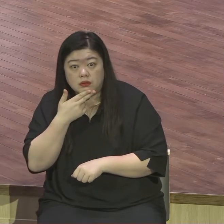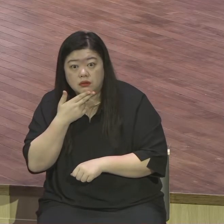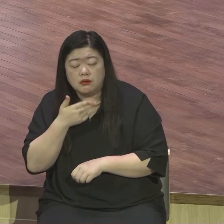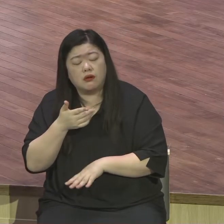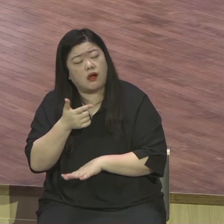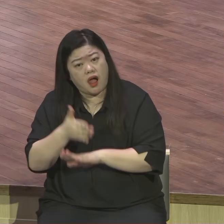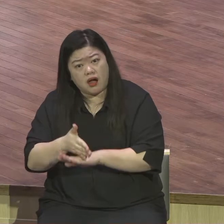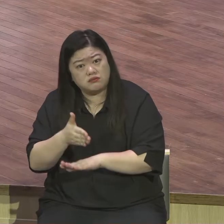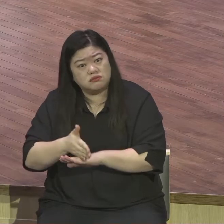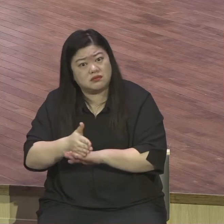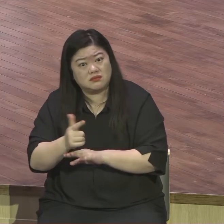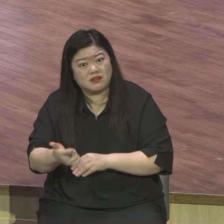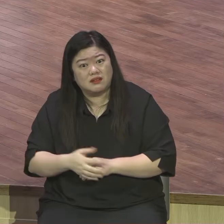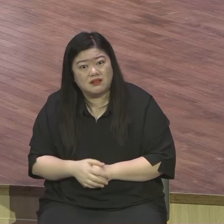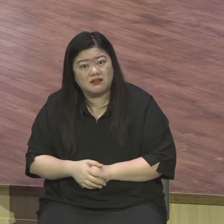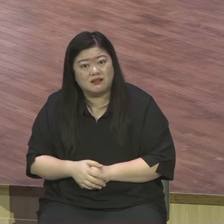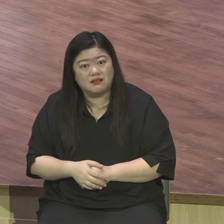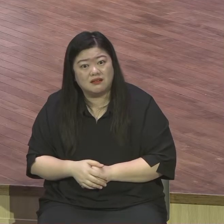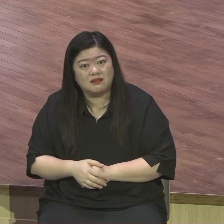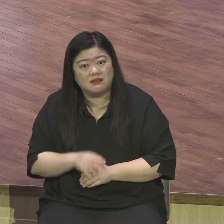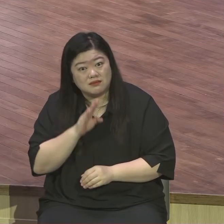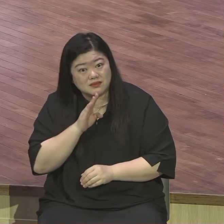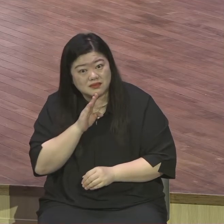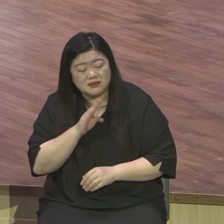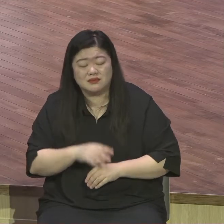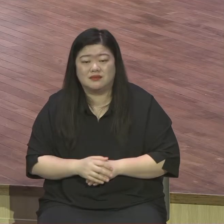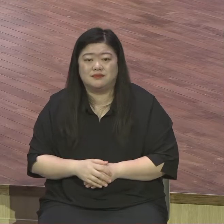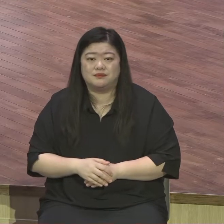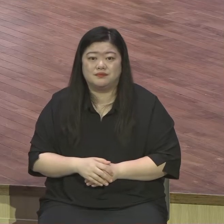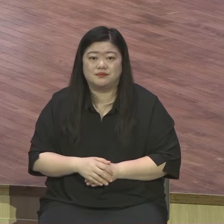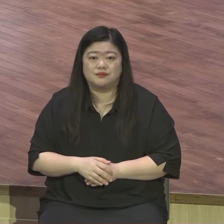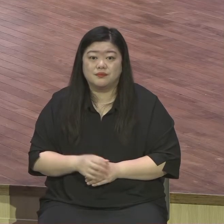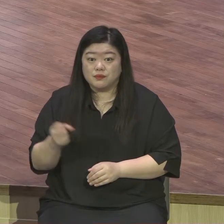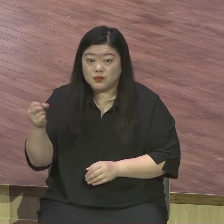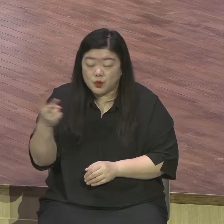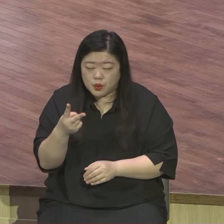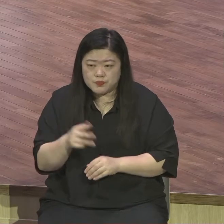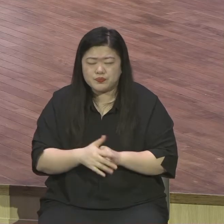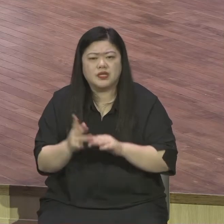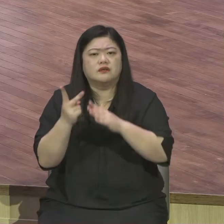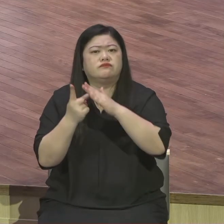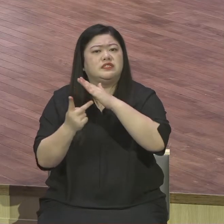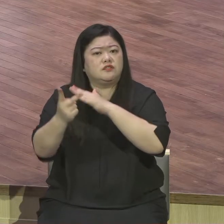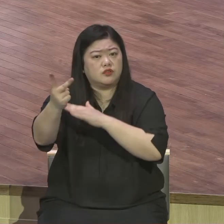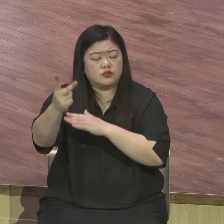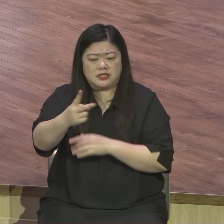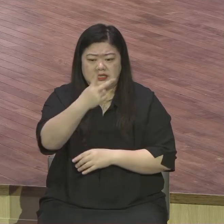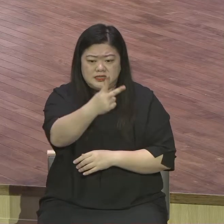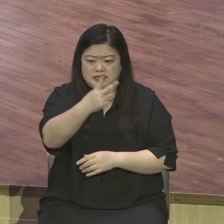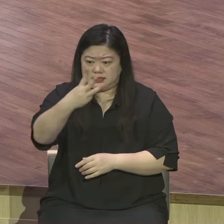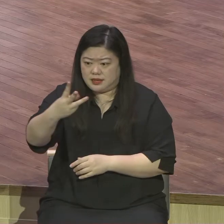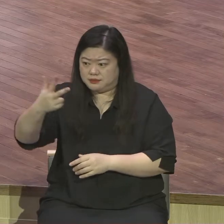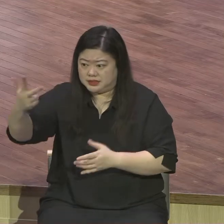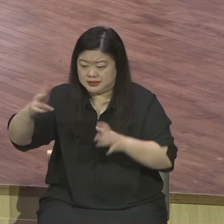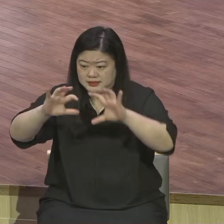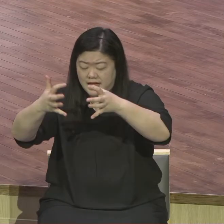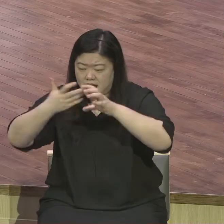더 감사한 것 우리에게 2, 3, 7 나라 5천 종족의 성교 보금의